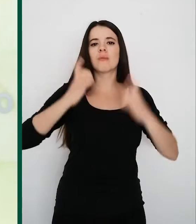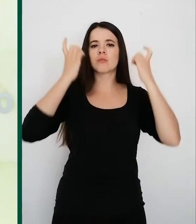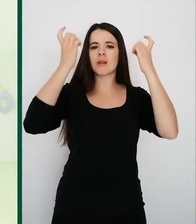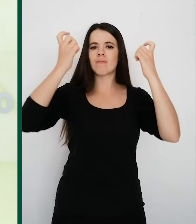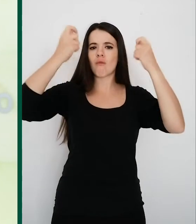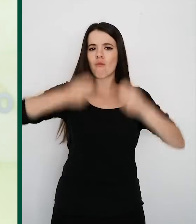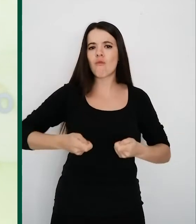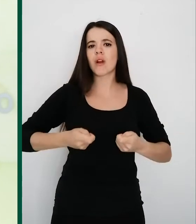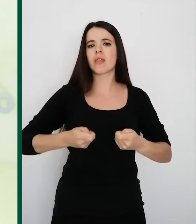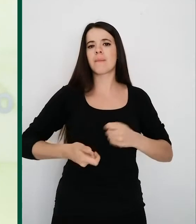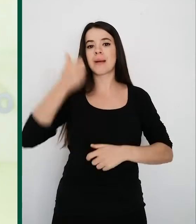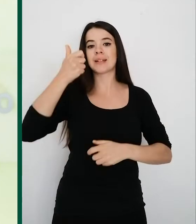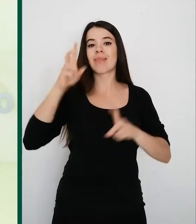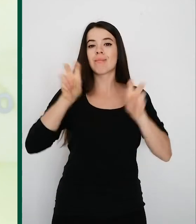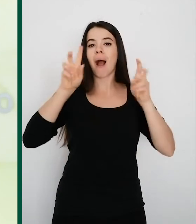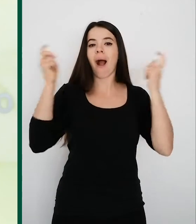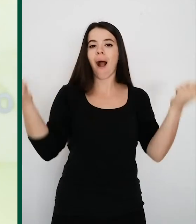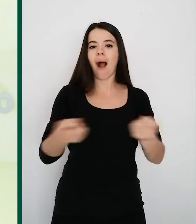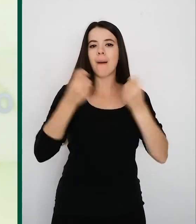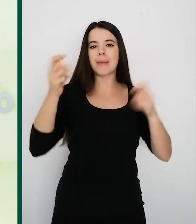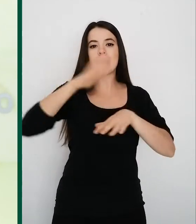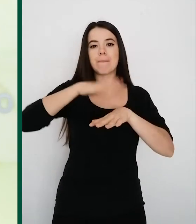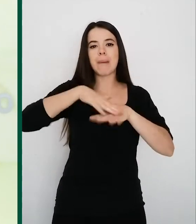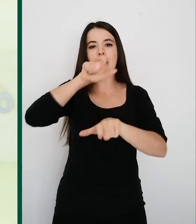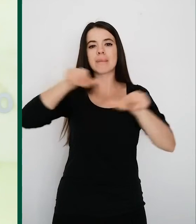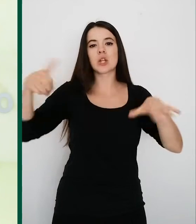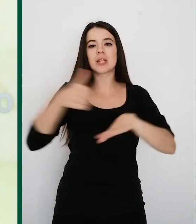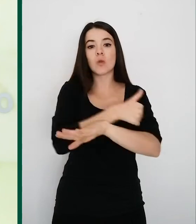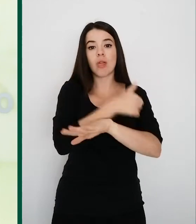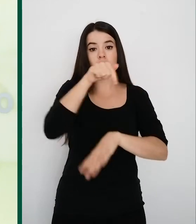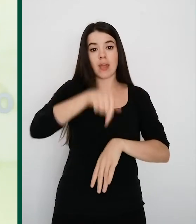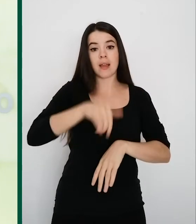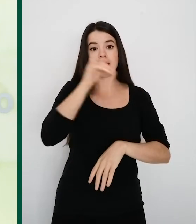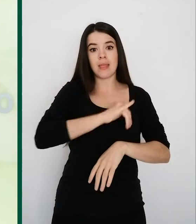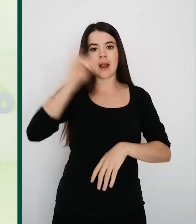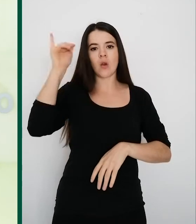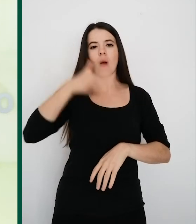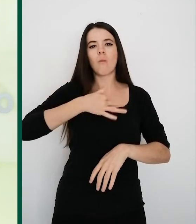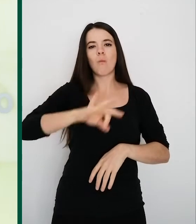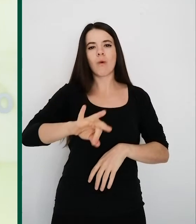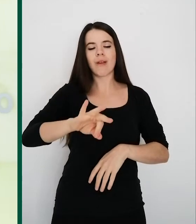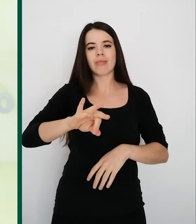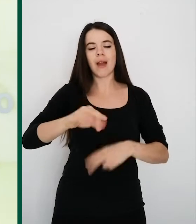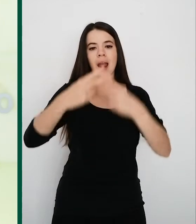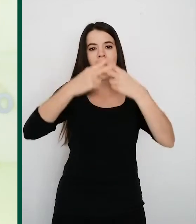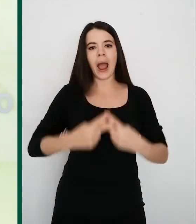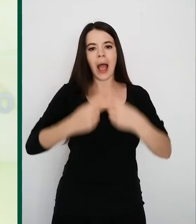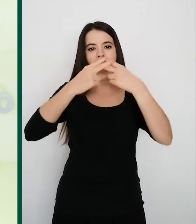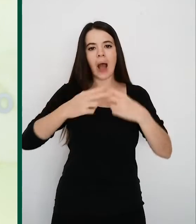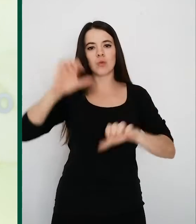intensificar una campaña para que los ciudadanos riojanos y riojanas se hagan una autoevaluación